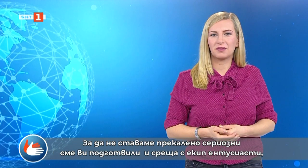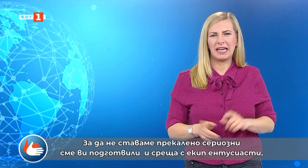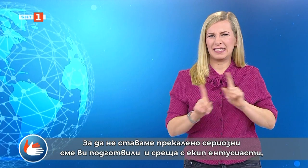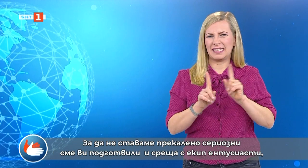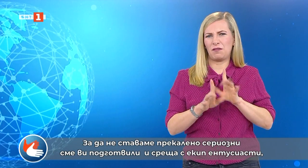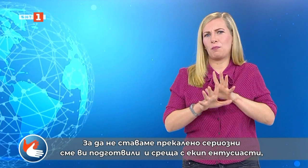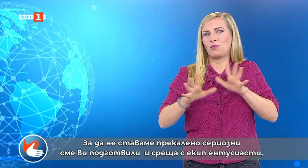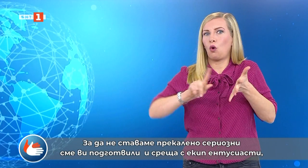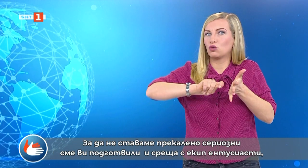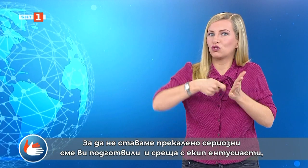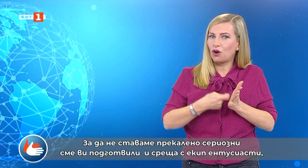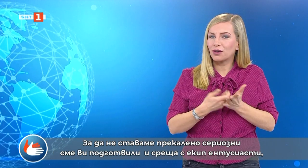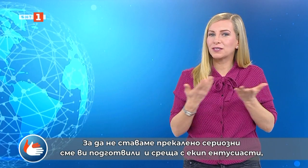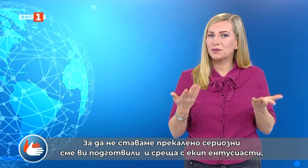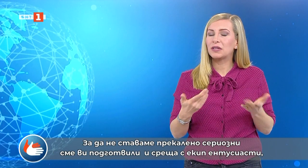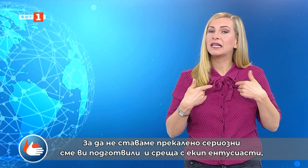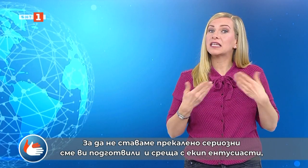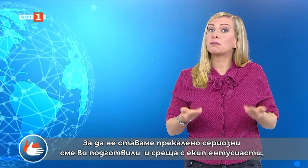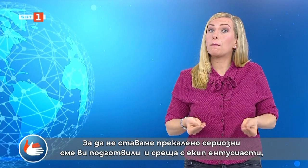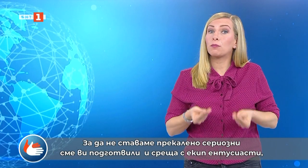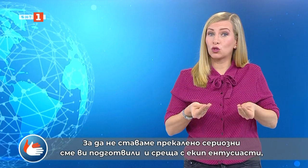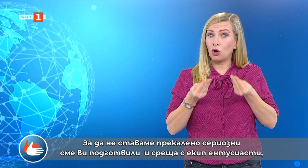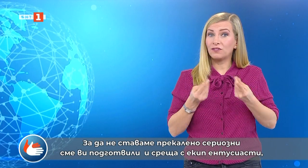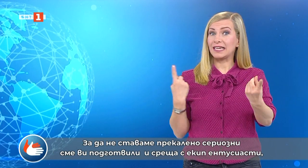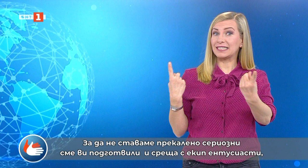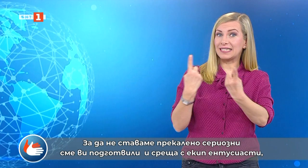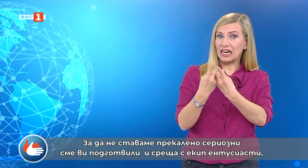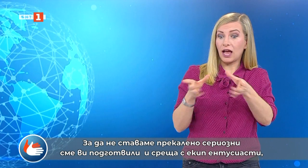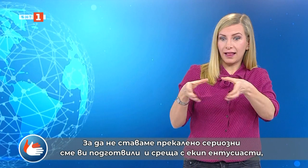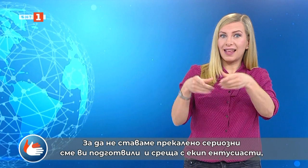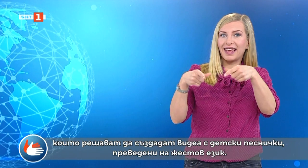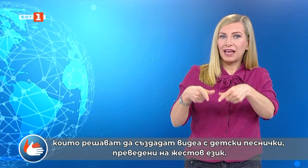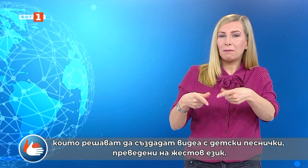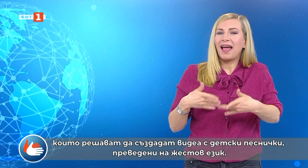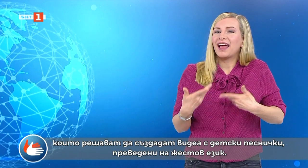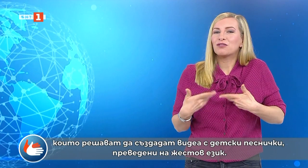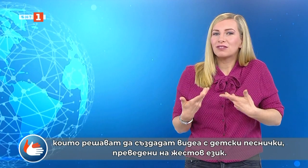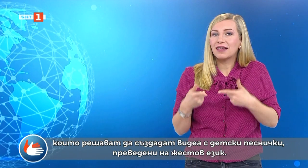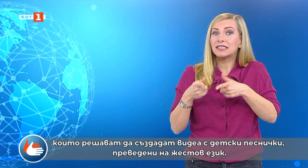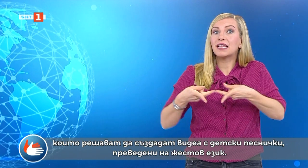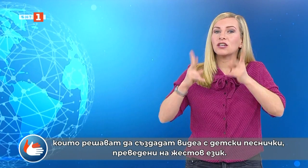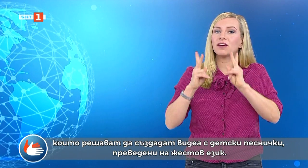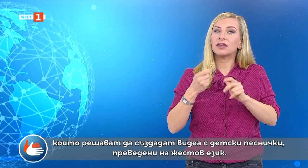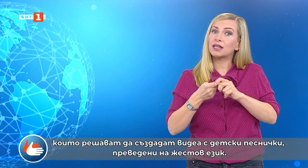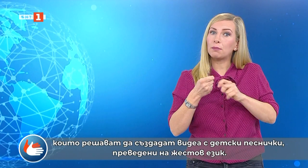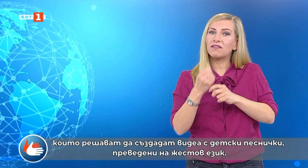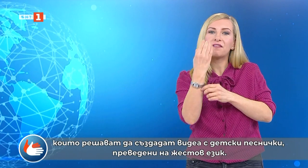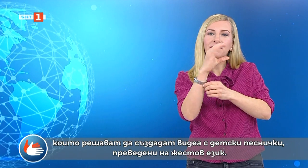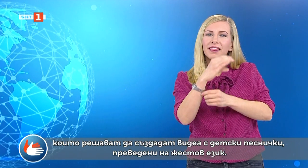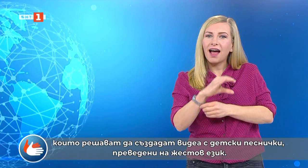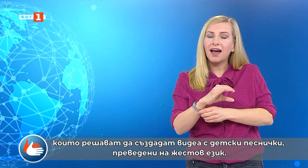ставаме прекалено сериозни, сме ви подготвили и среща с екип ентусиасти, които решават да създадат видеа с детски песнички,